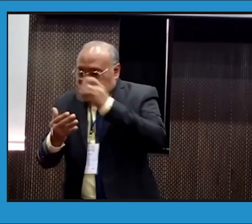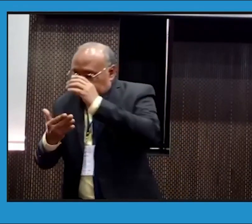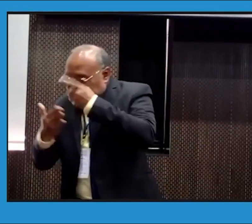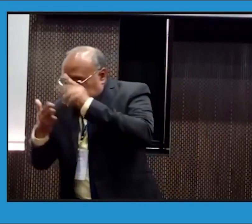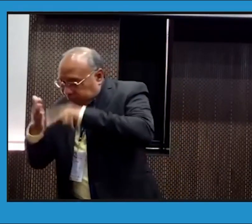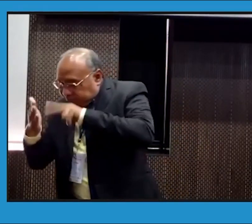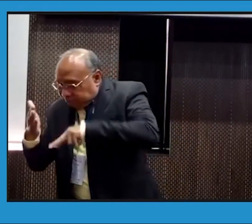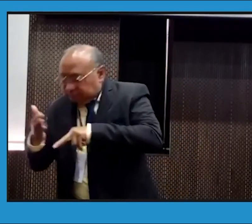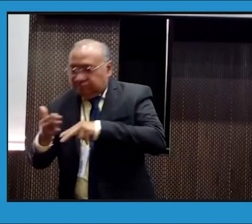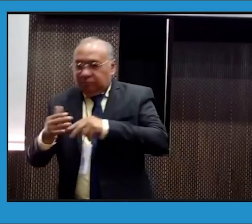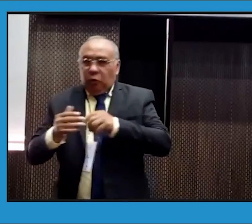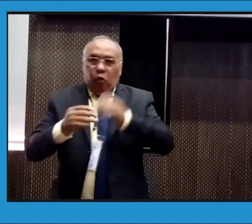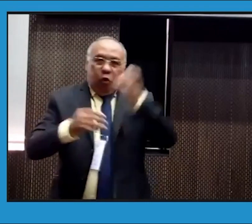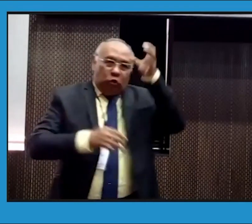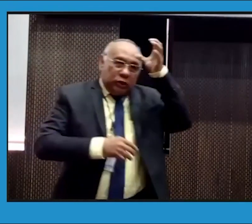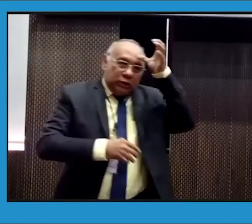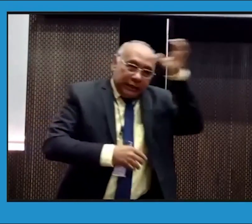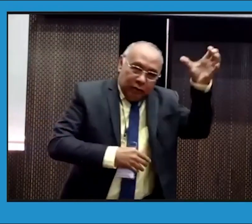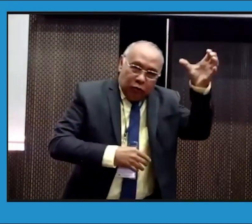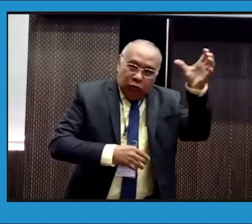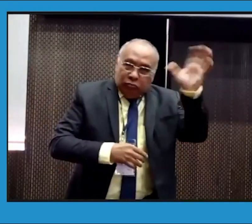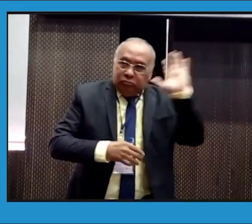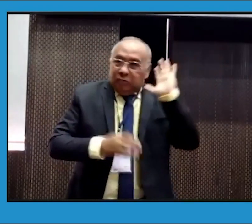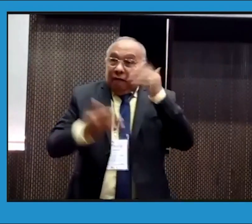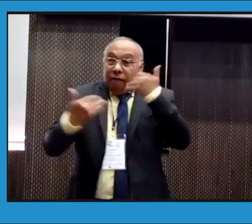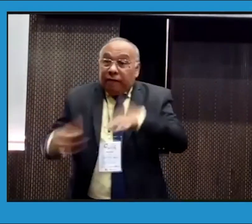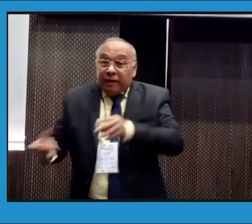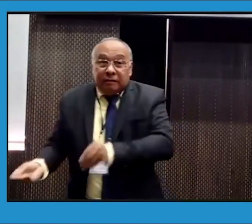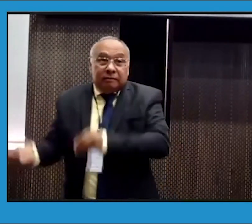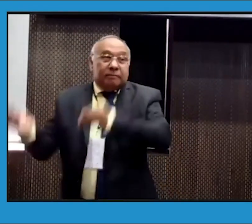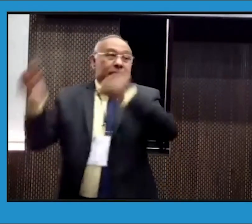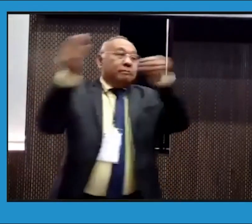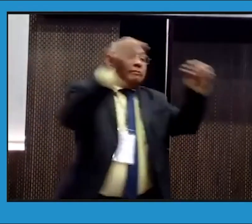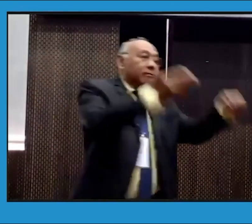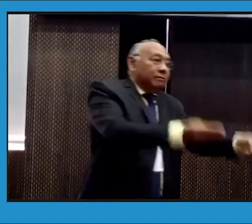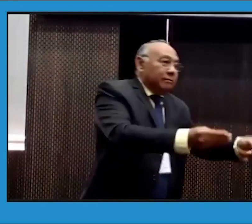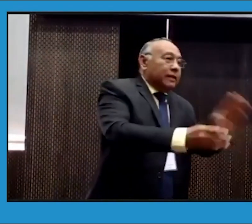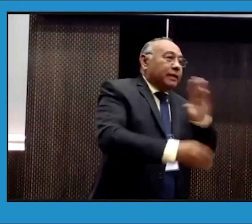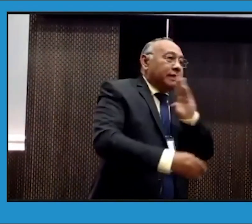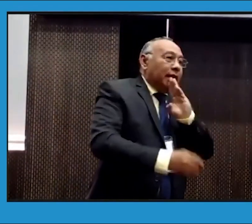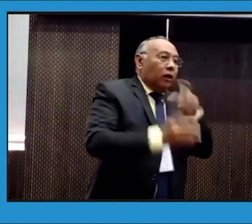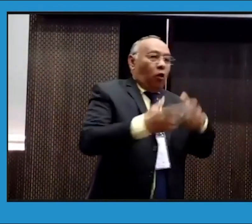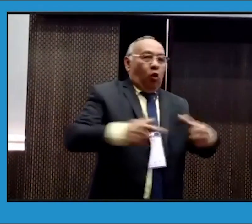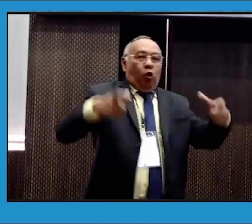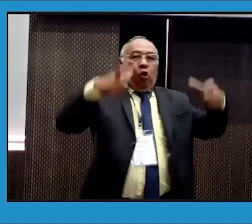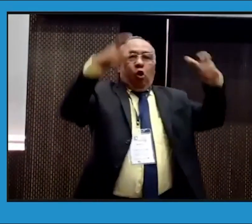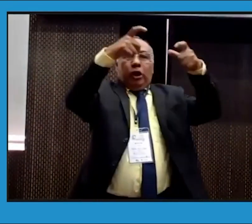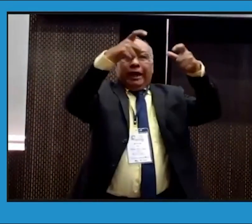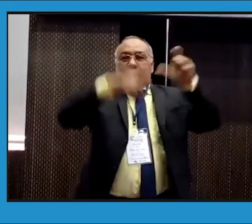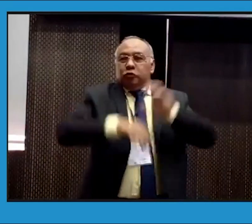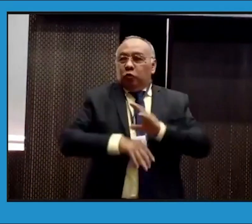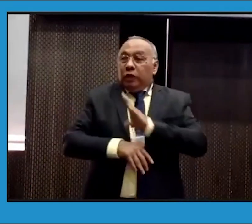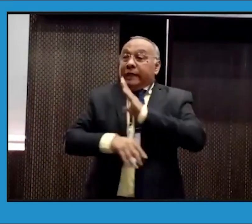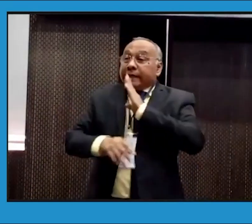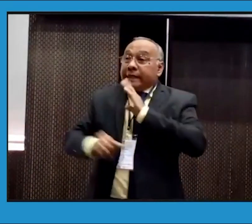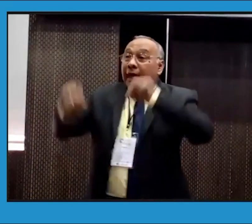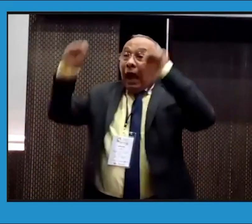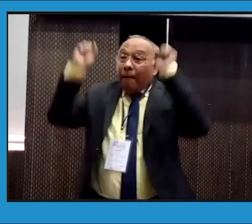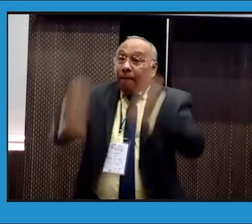ellos estudian y miran los conceptos y ya después pasa al Congreso. Y